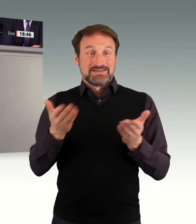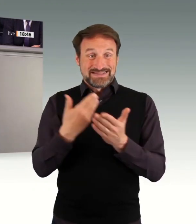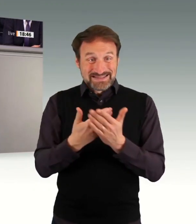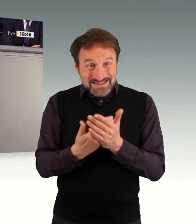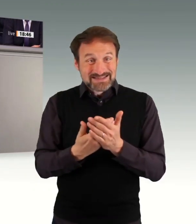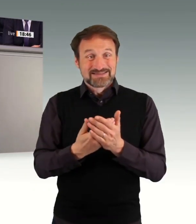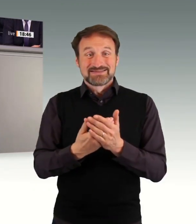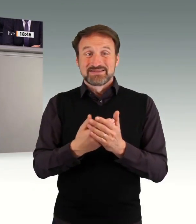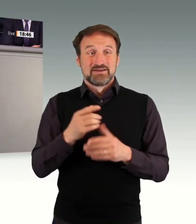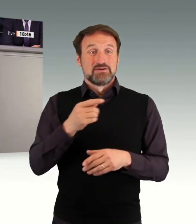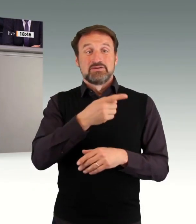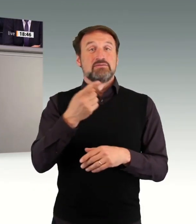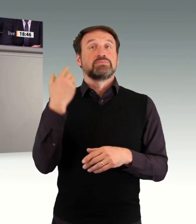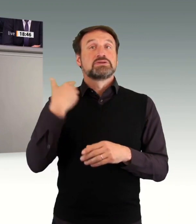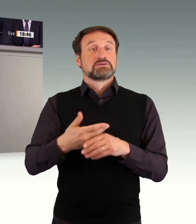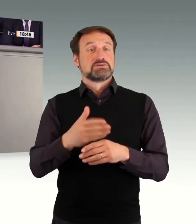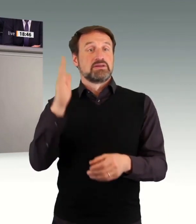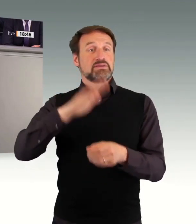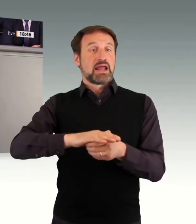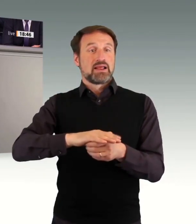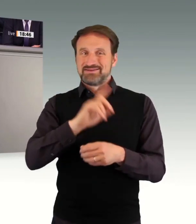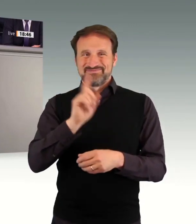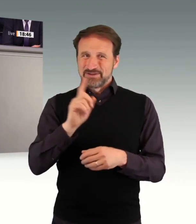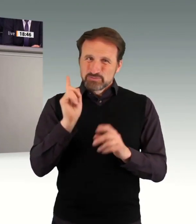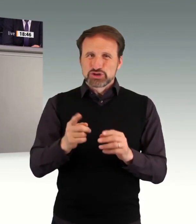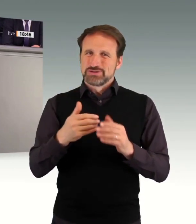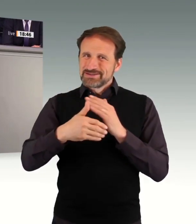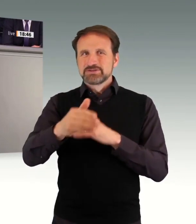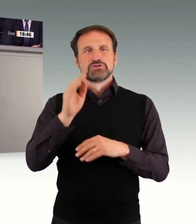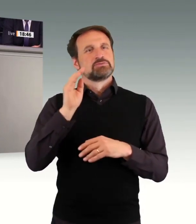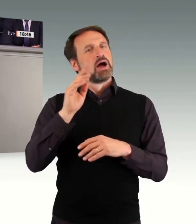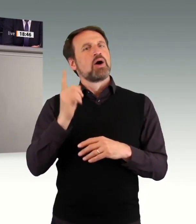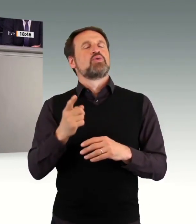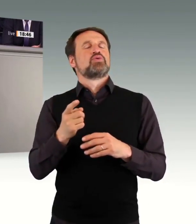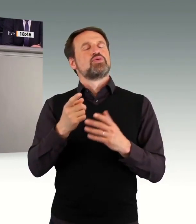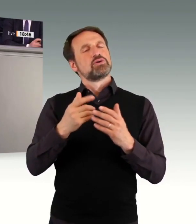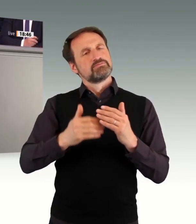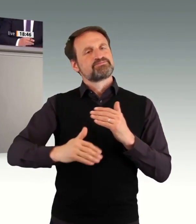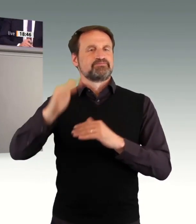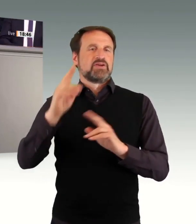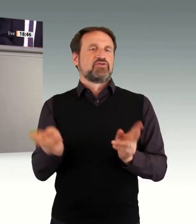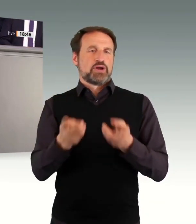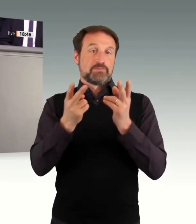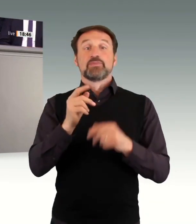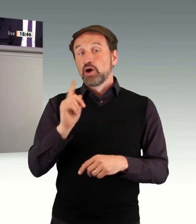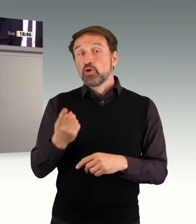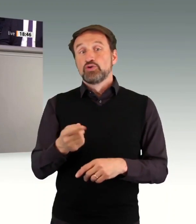brauchen daher Förderprogramme für barrierefreie digitale Kompetenzen und die entsprechende Infrastruktur